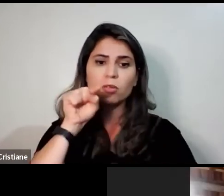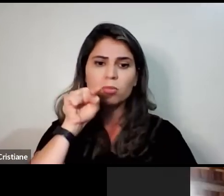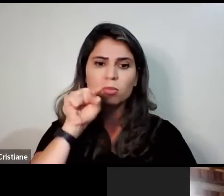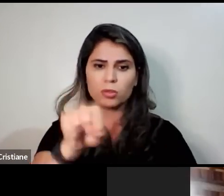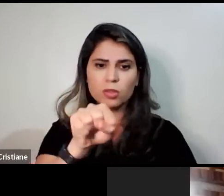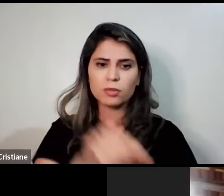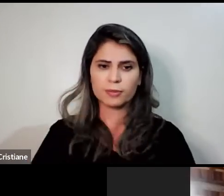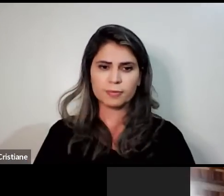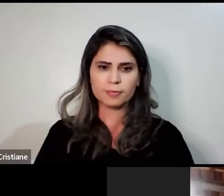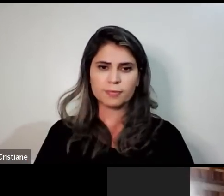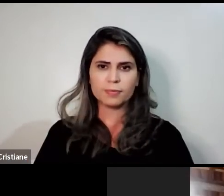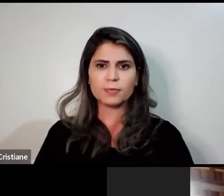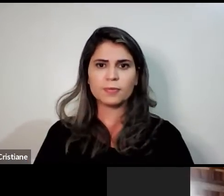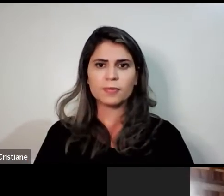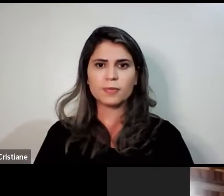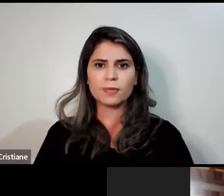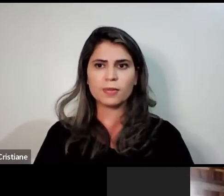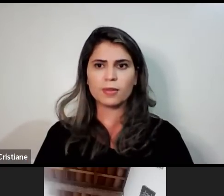Consegue ativar o microfone?